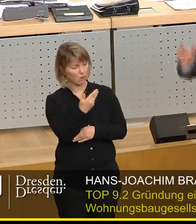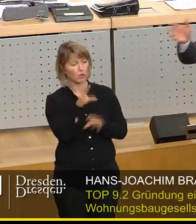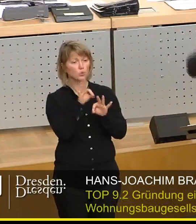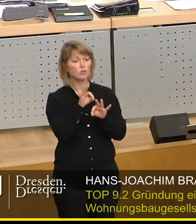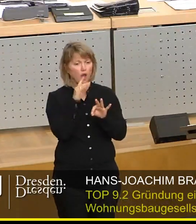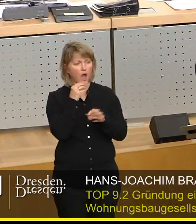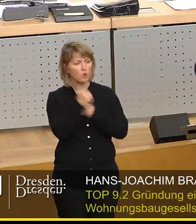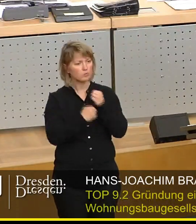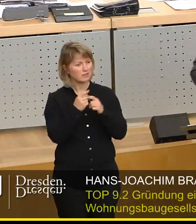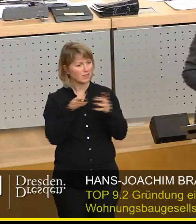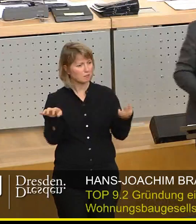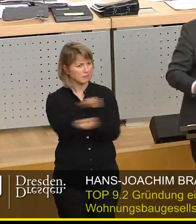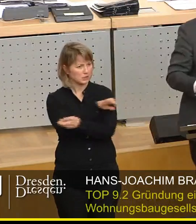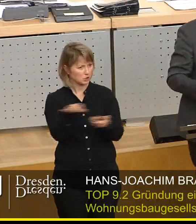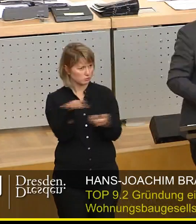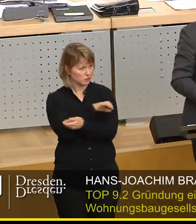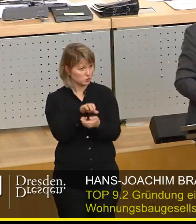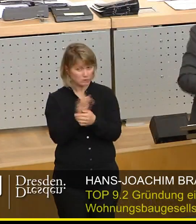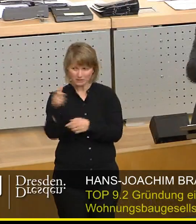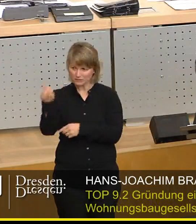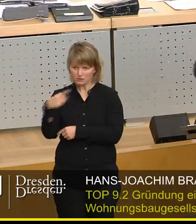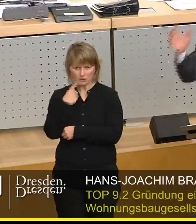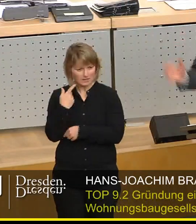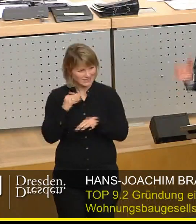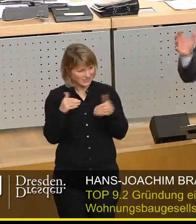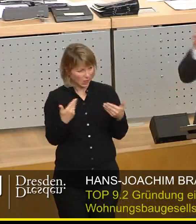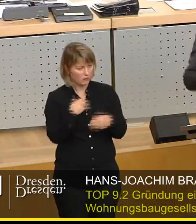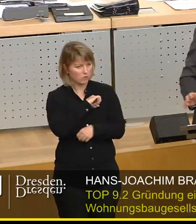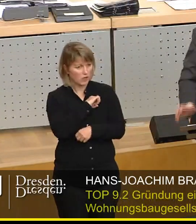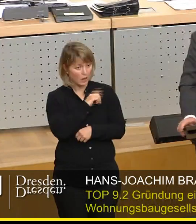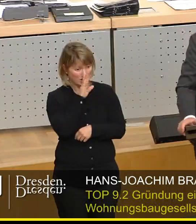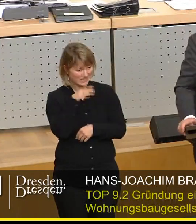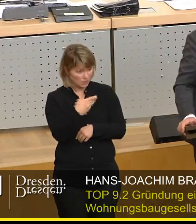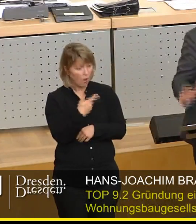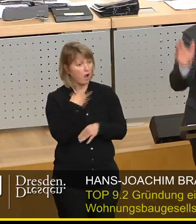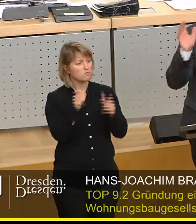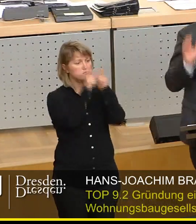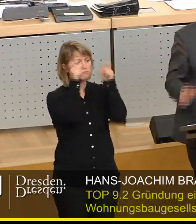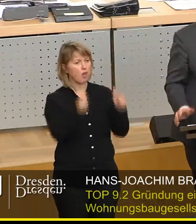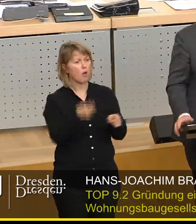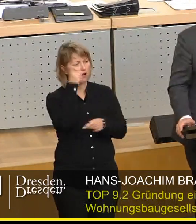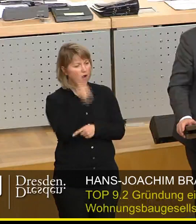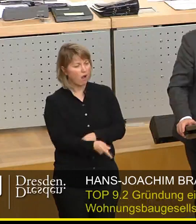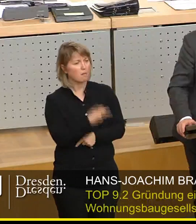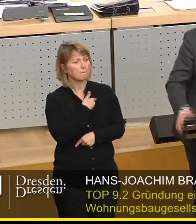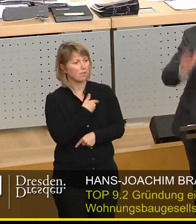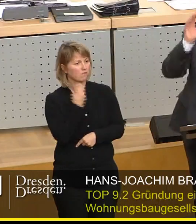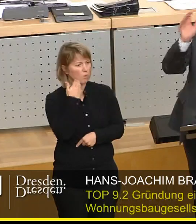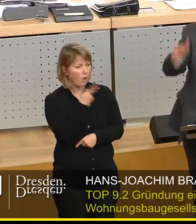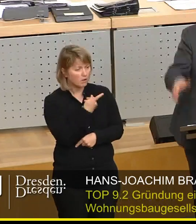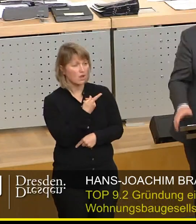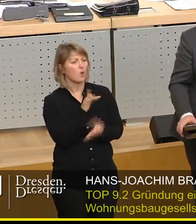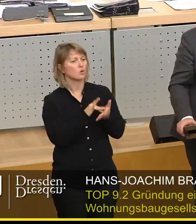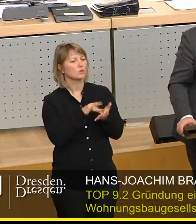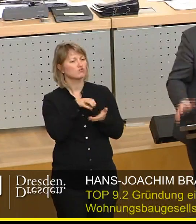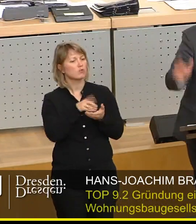Durchmischung, die Herr Zastrow völlig zu Recht hat, eben machen kann. Ich habe dann nicht monolithische Blocks, die dann drohen, auch aus